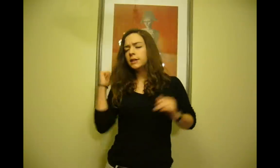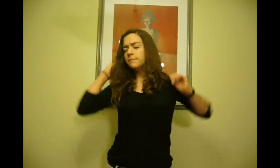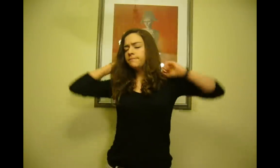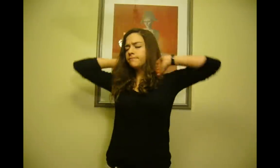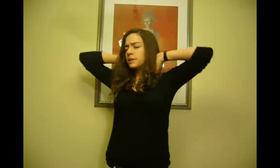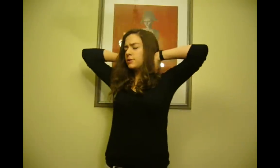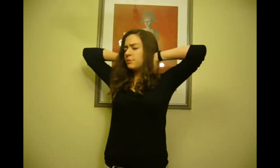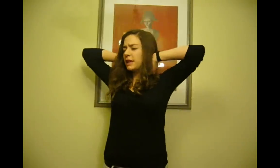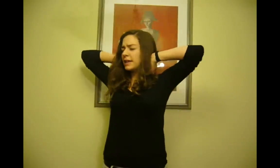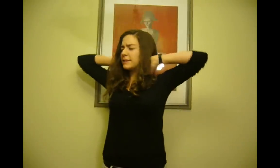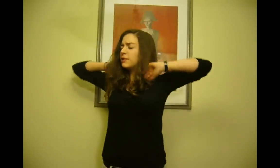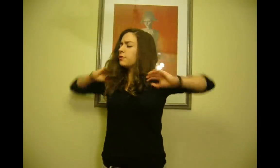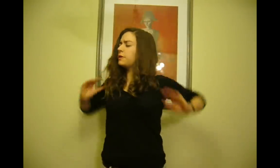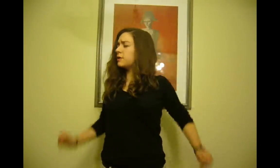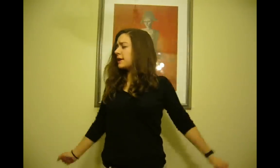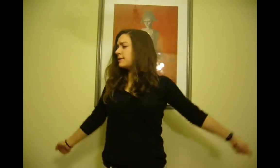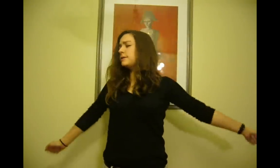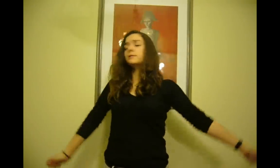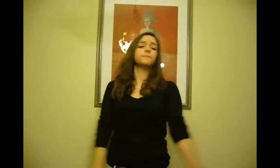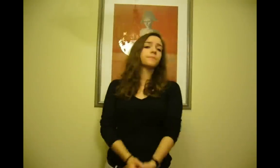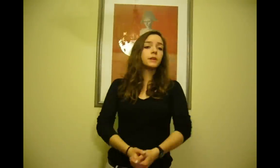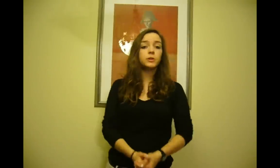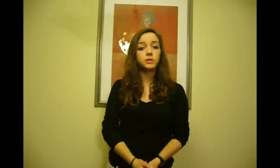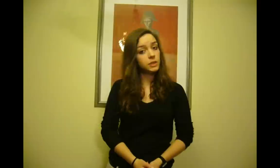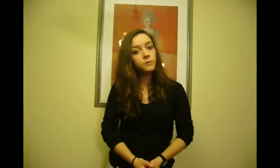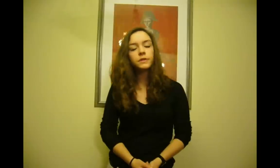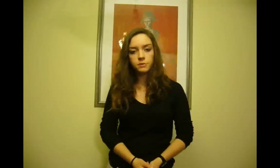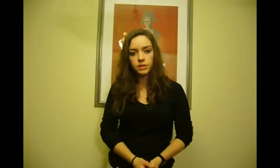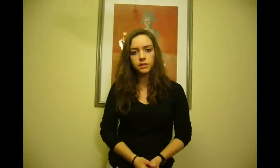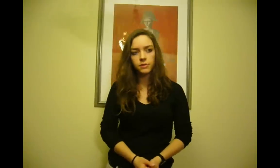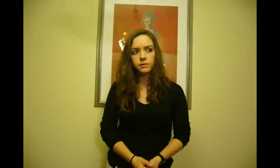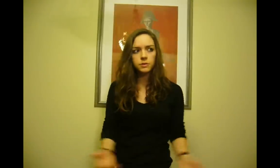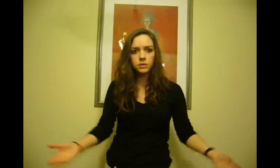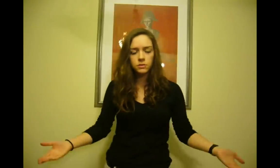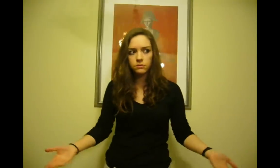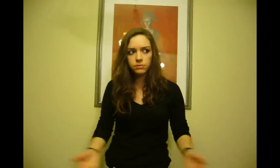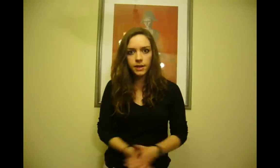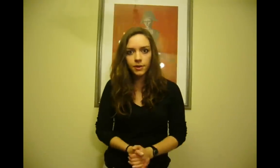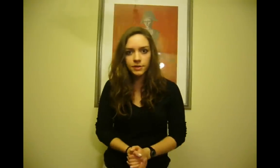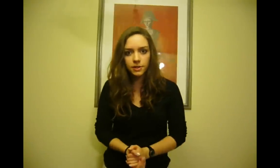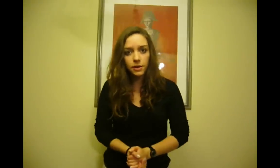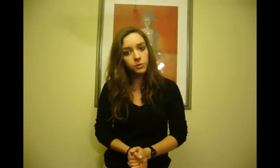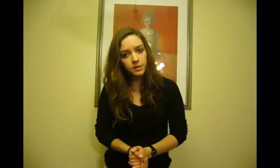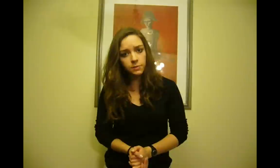Hum, que sumeca tão revigorante. Pois, estavam vivíssimos a silva. Mas, o que é que aconteceu? Muito simples.